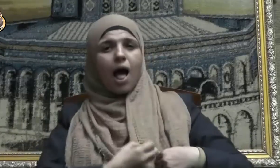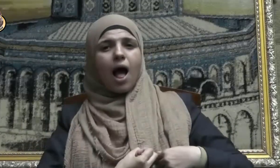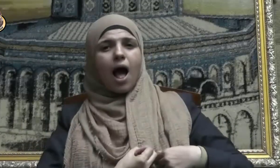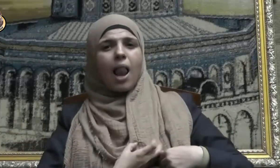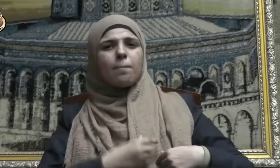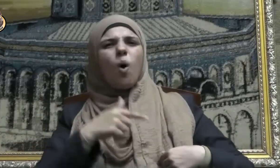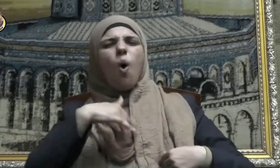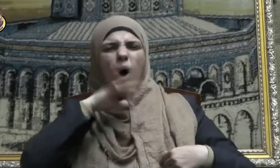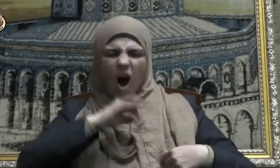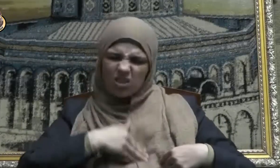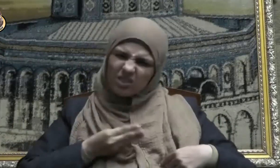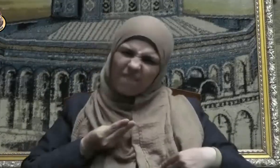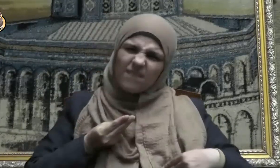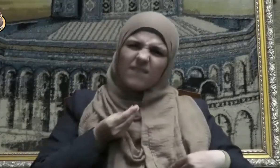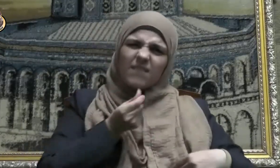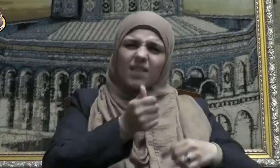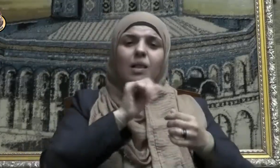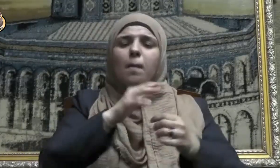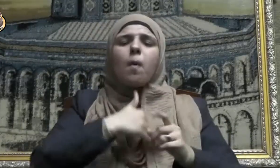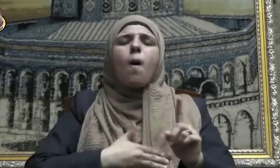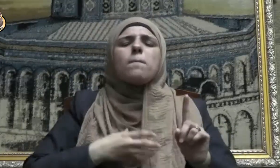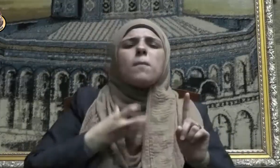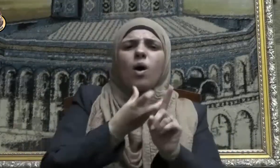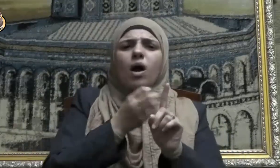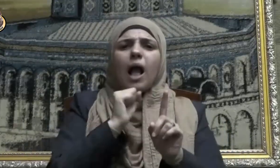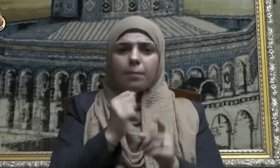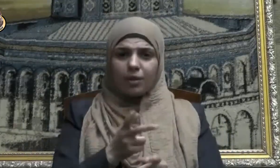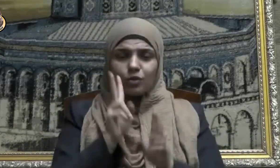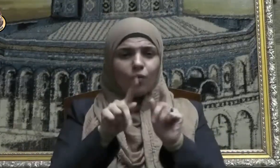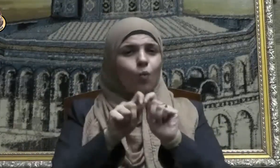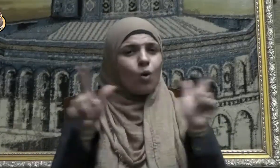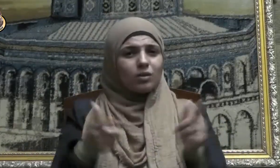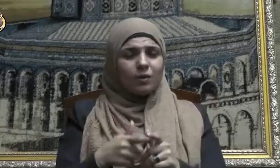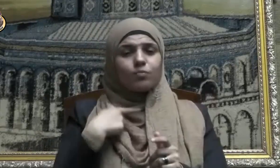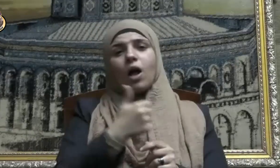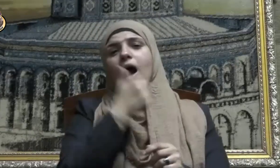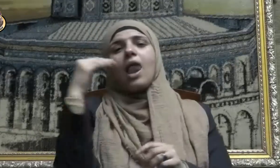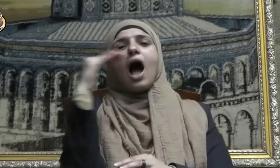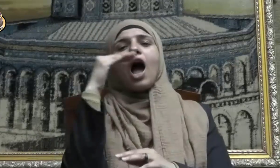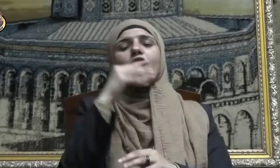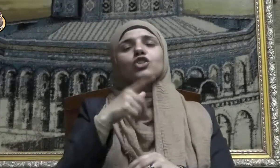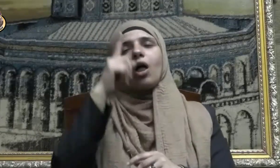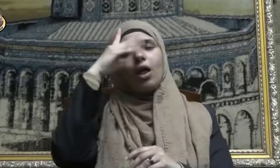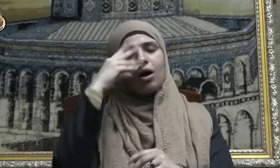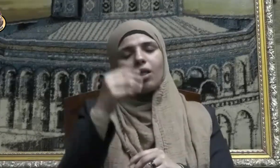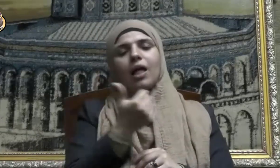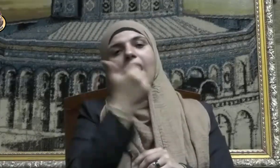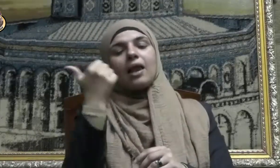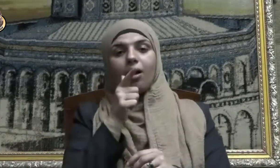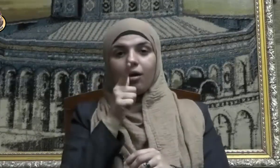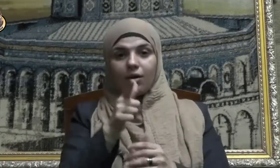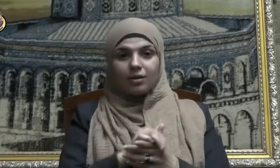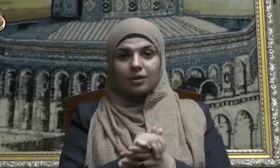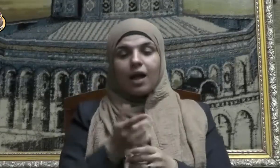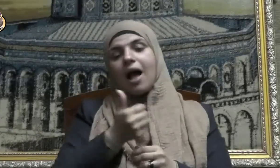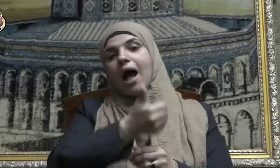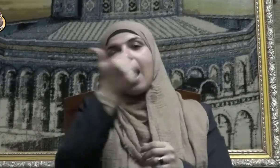وهو ألد الخصام وعن عائشة رضي الله عنها عن النبي صلى الله